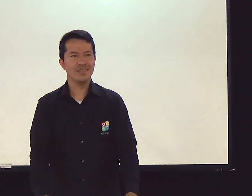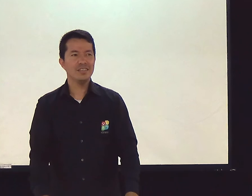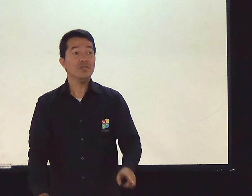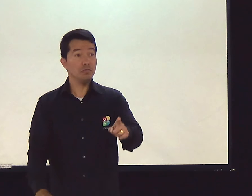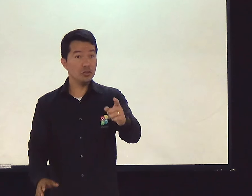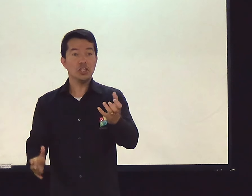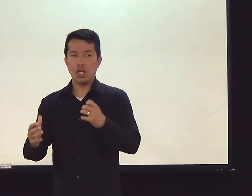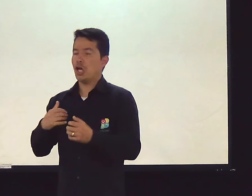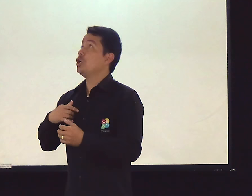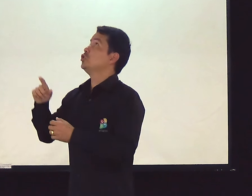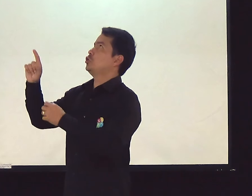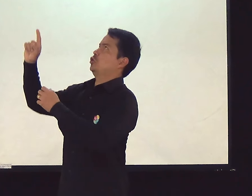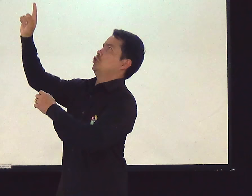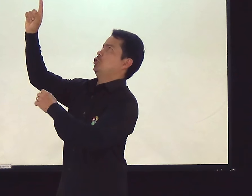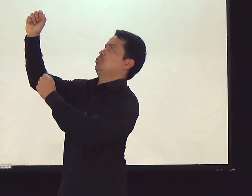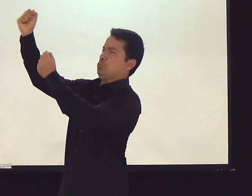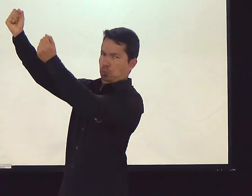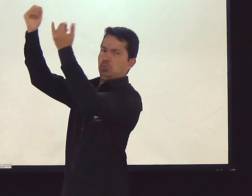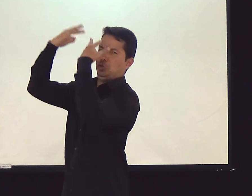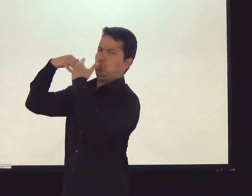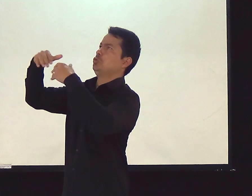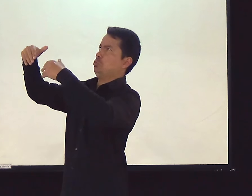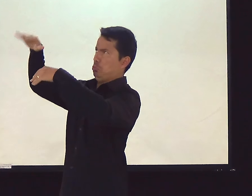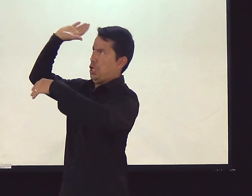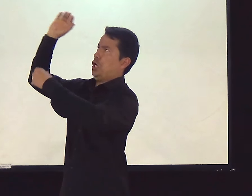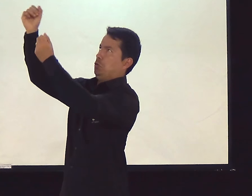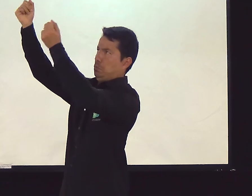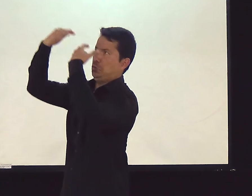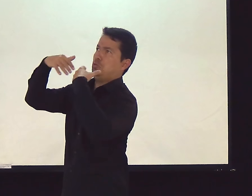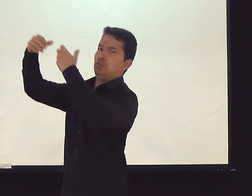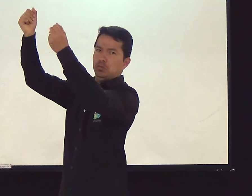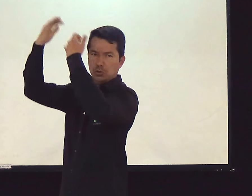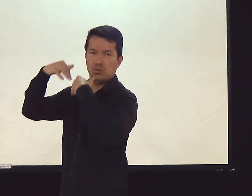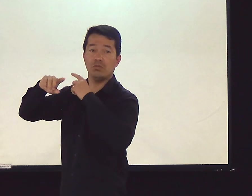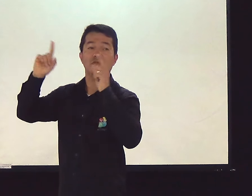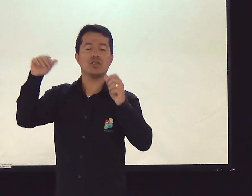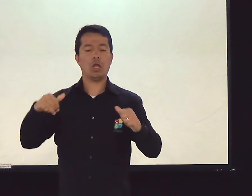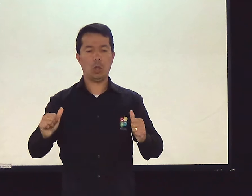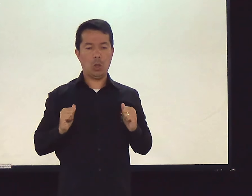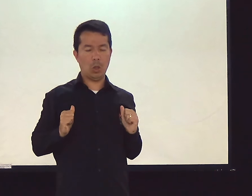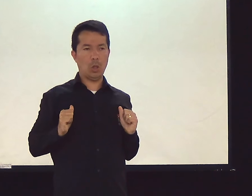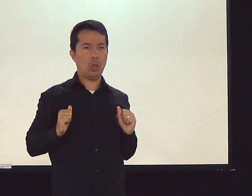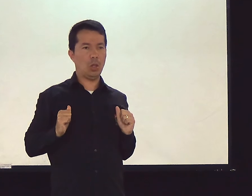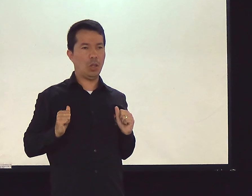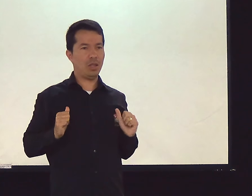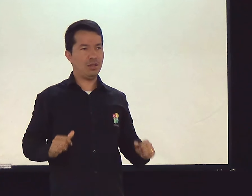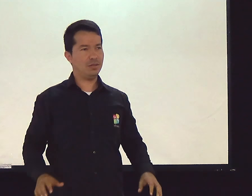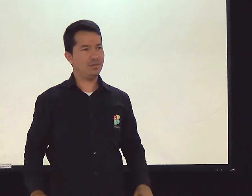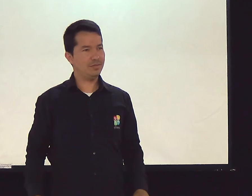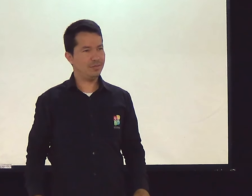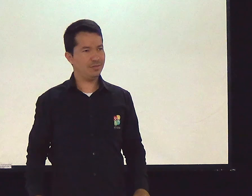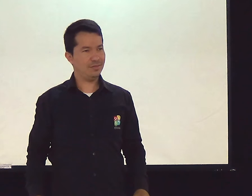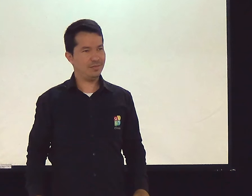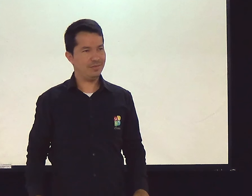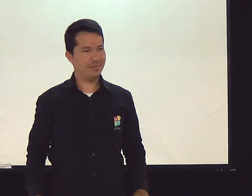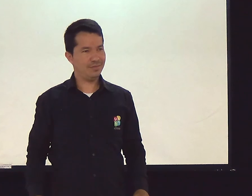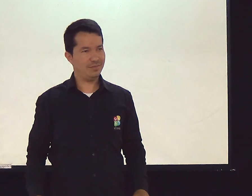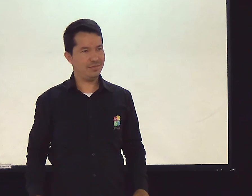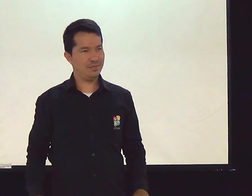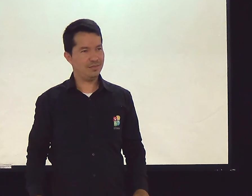Não espere que venha do outro, eu faço a você mesmo. Não, porque Deus vai me abençoar mais. Ele vai te abençoar, mas você não pode